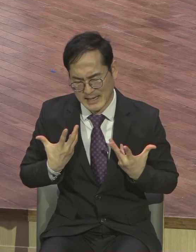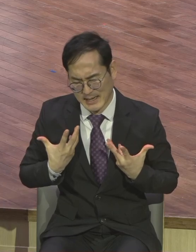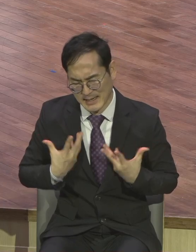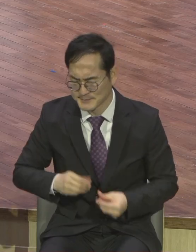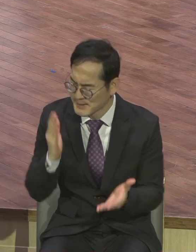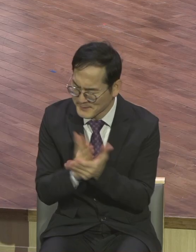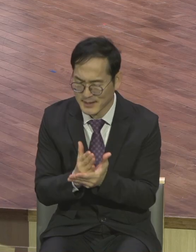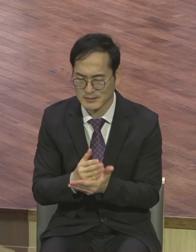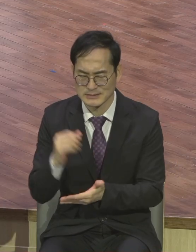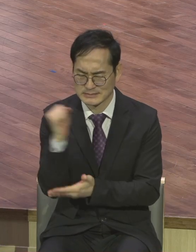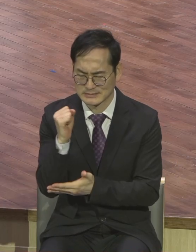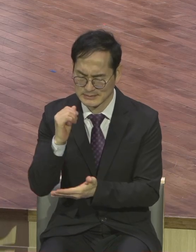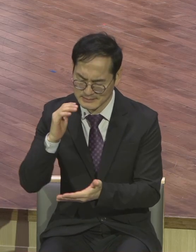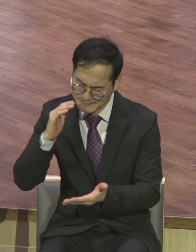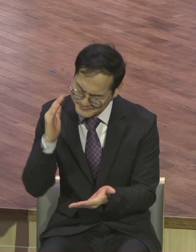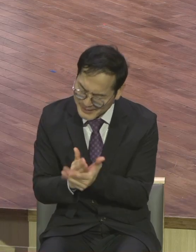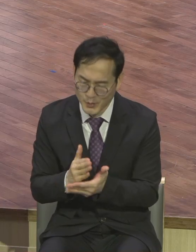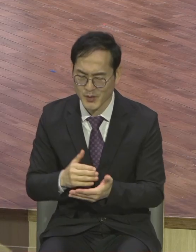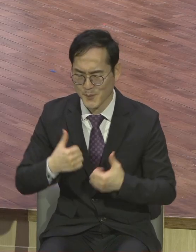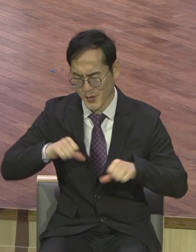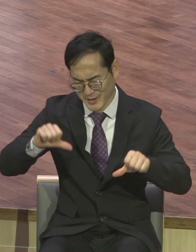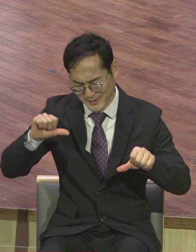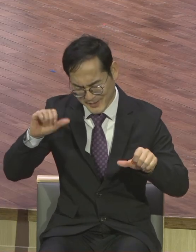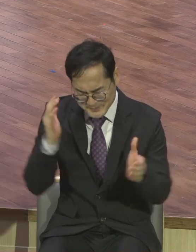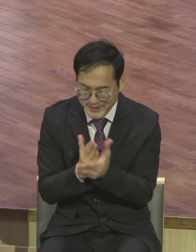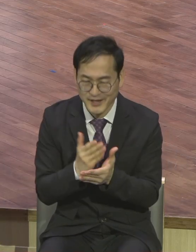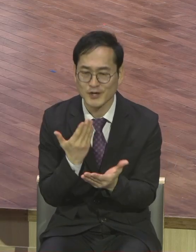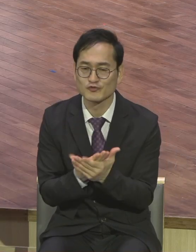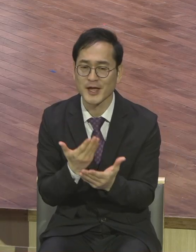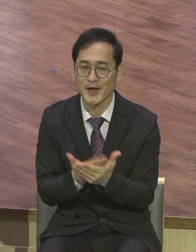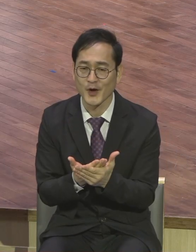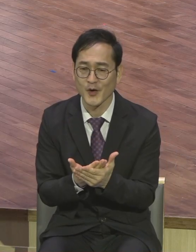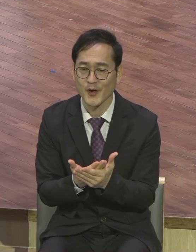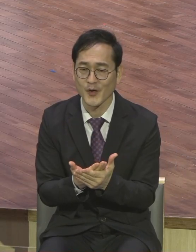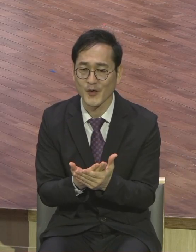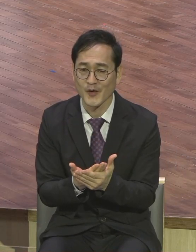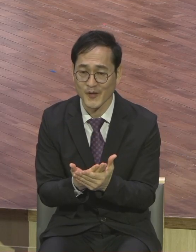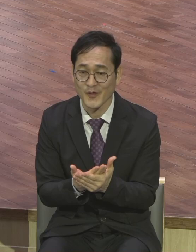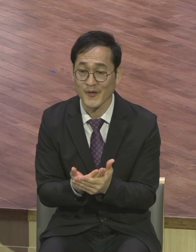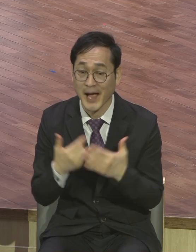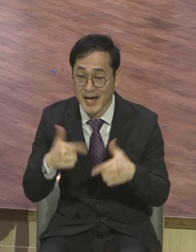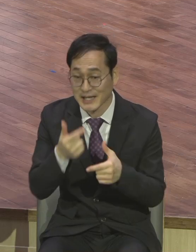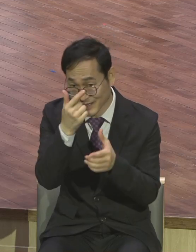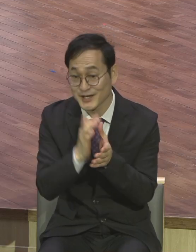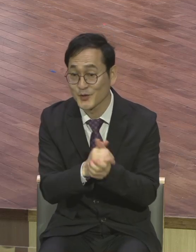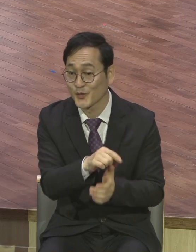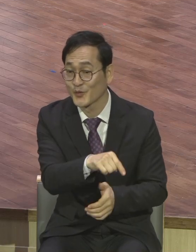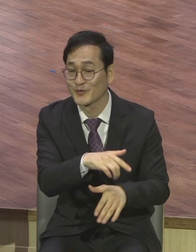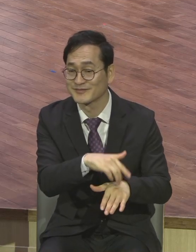흔들리지 않게 포기하지 않게 하여 조합사서 이걸 그대로 기도한다 하더라고 아멘